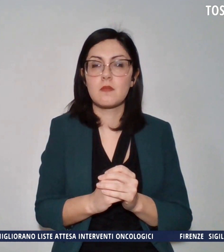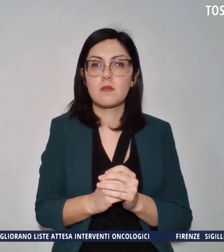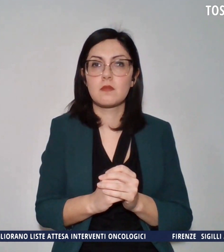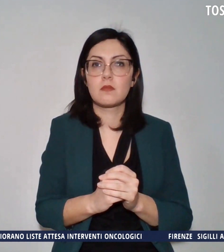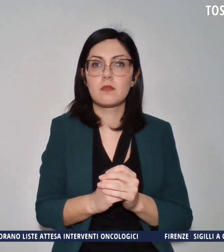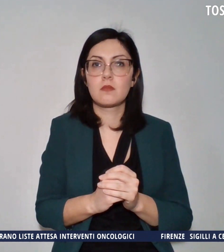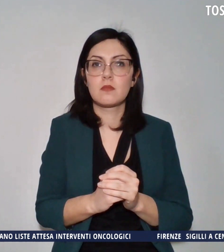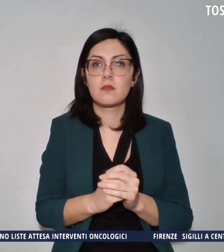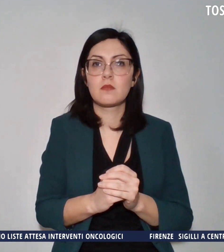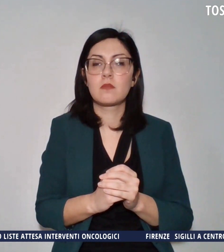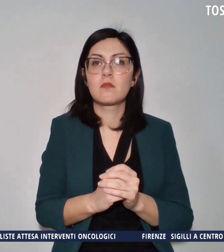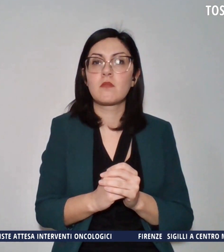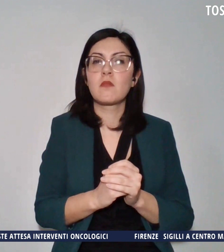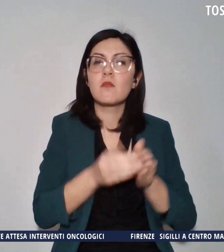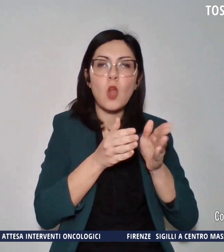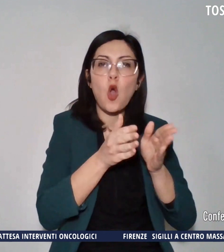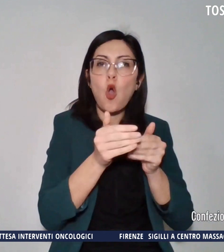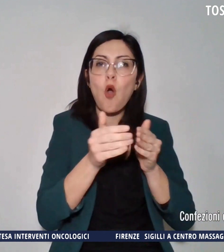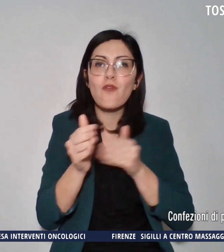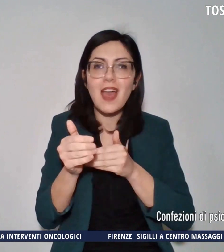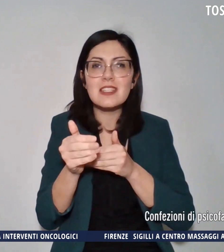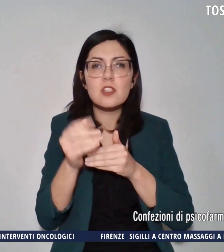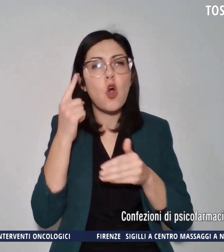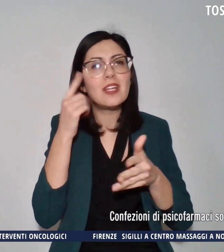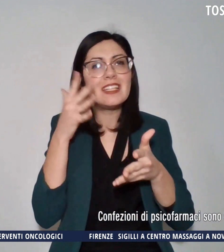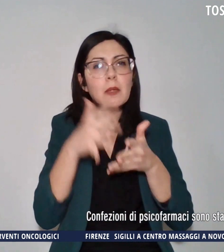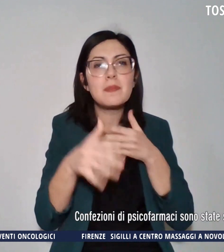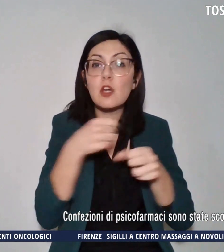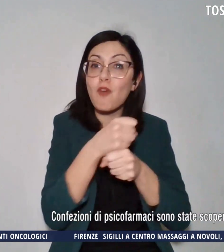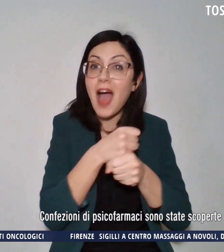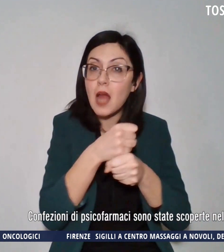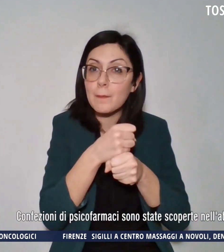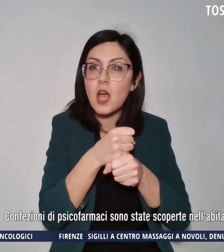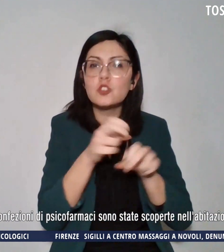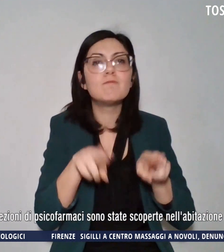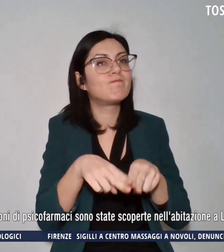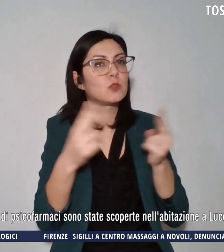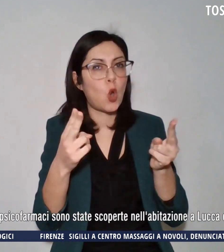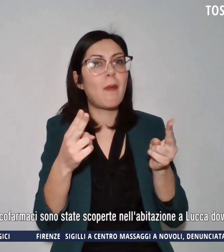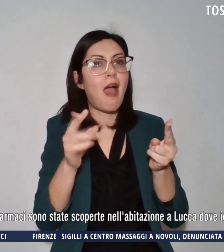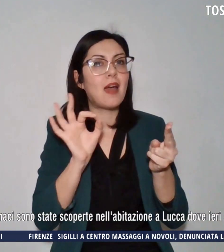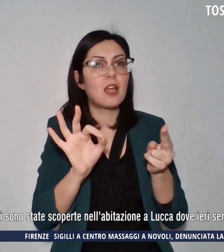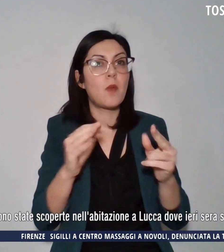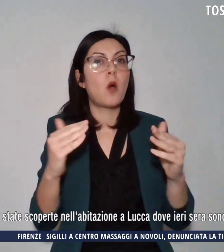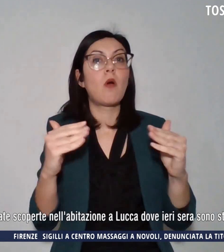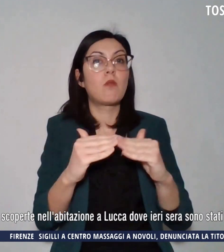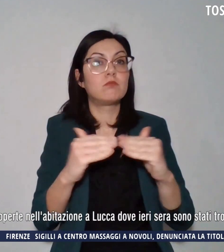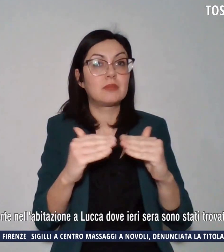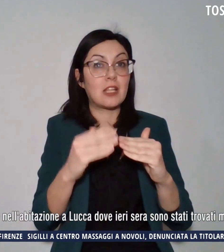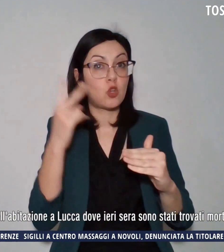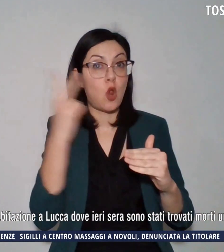Confezioni di psicofarmaci sono state scoperte nell'abitazione a Lucca dove ieri sera